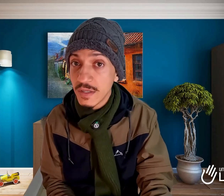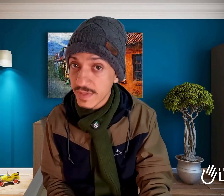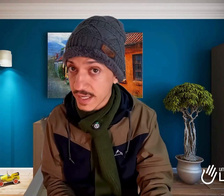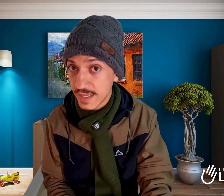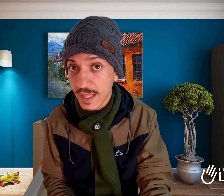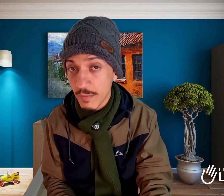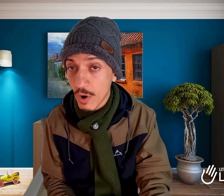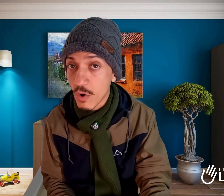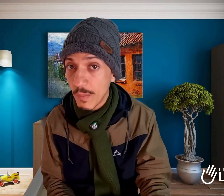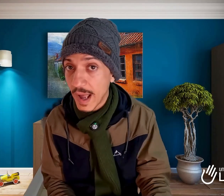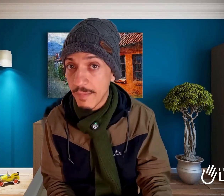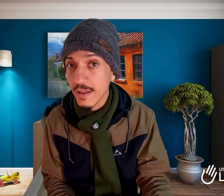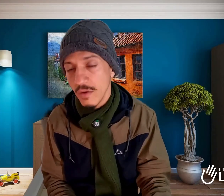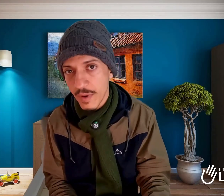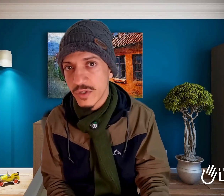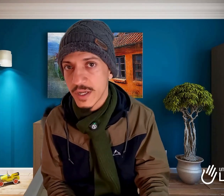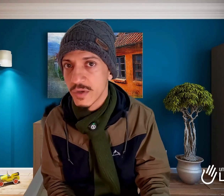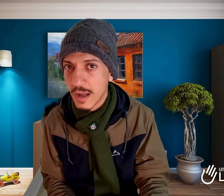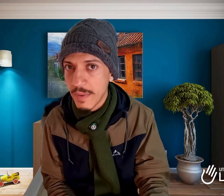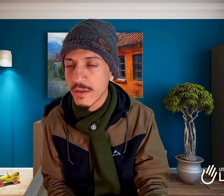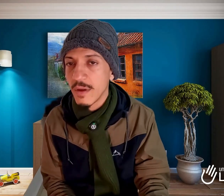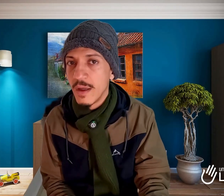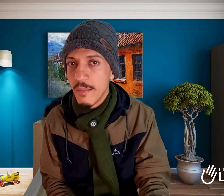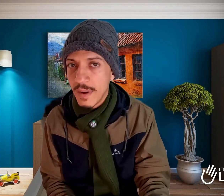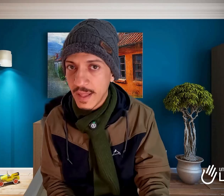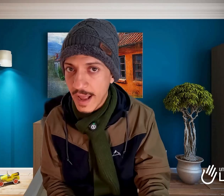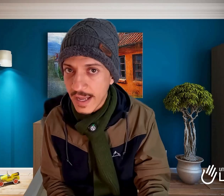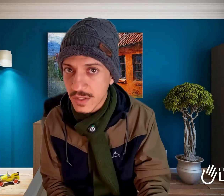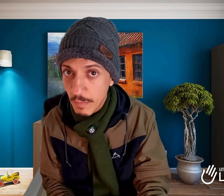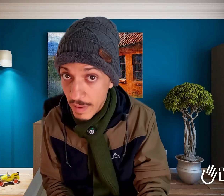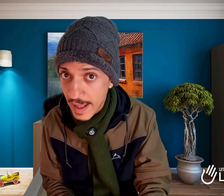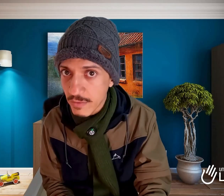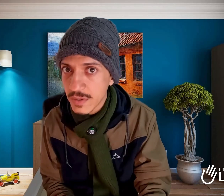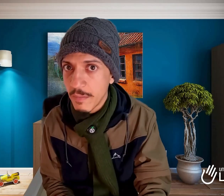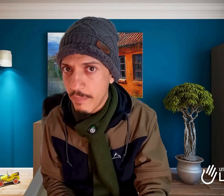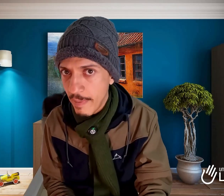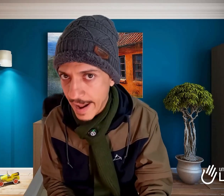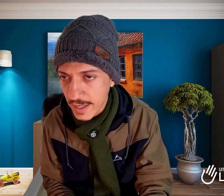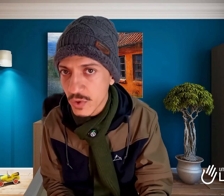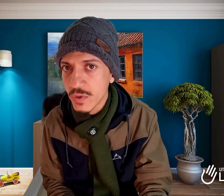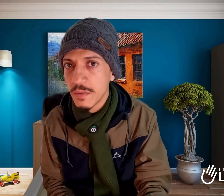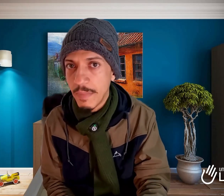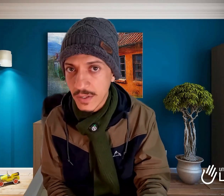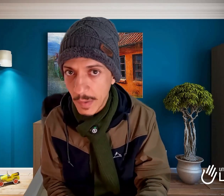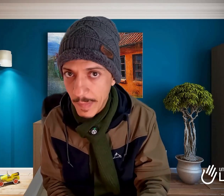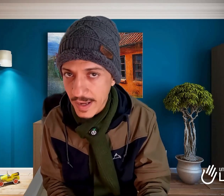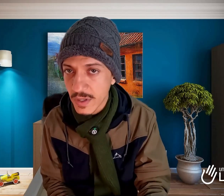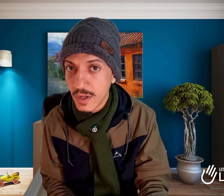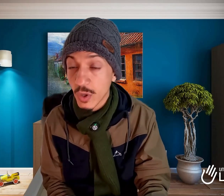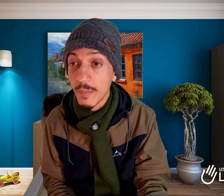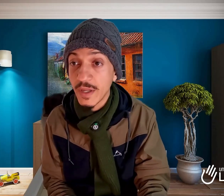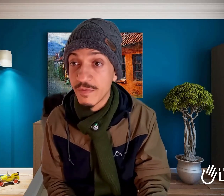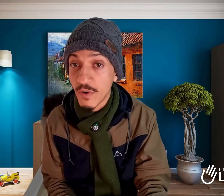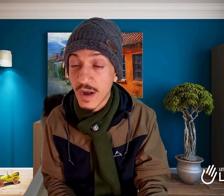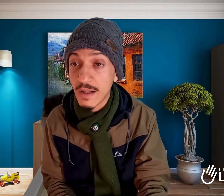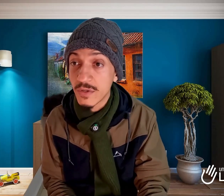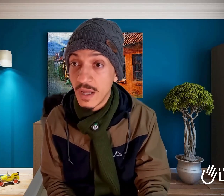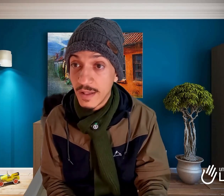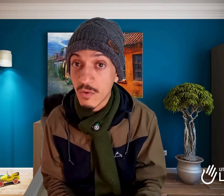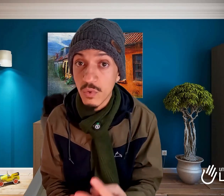você quiser ter o meu acompanhamento, o meu direcionamento, materiais completos, práticos, passo a passo, totalmente focados na cultura